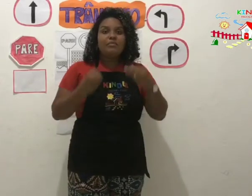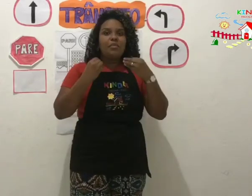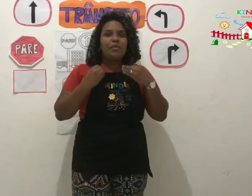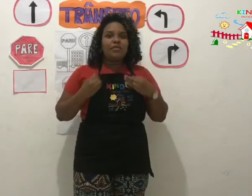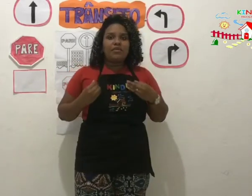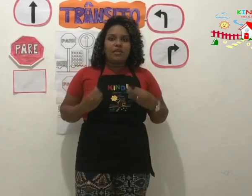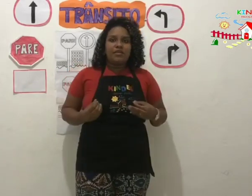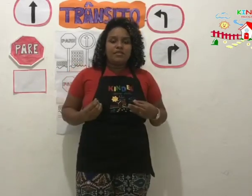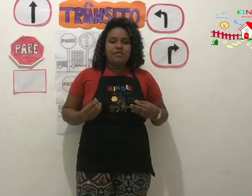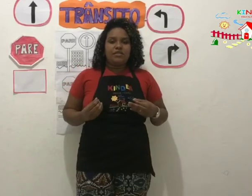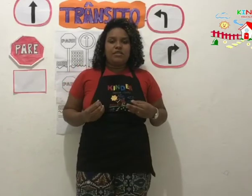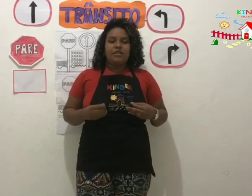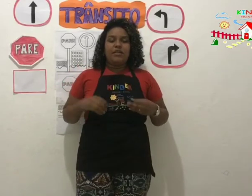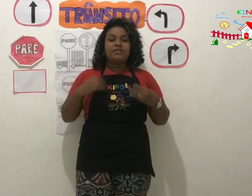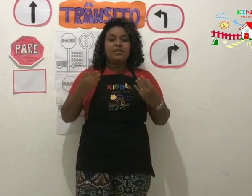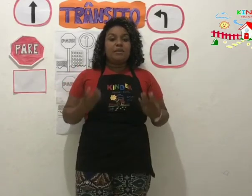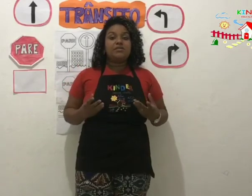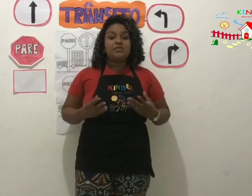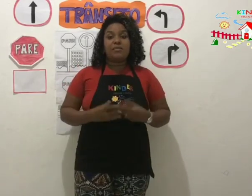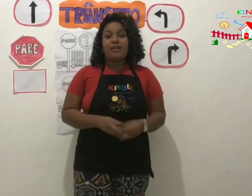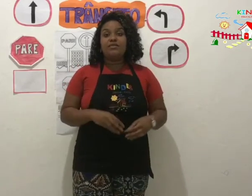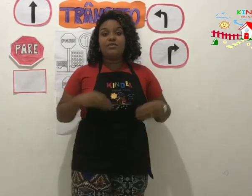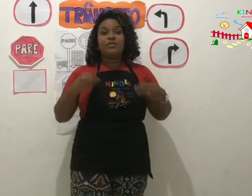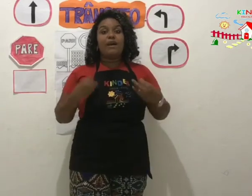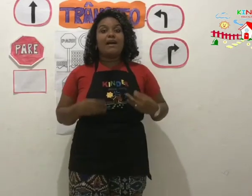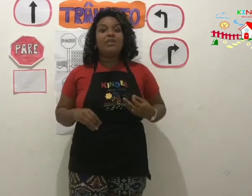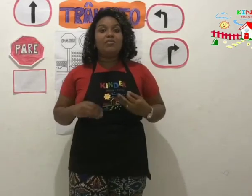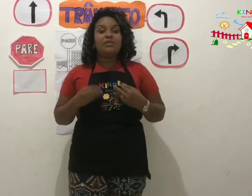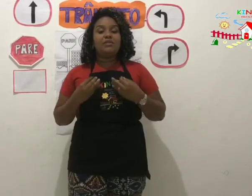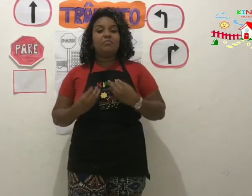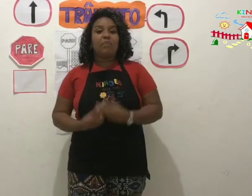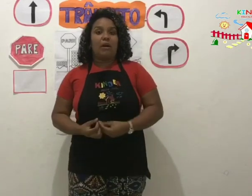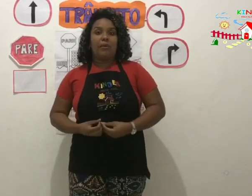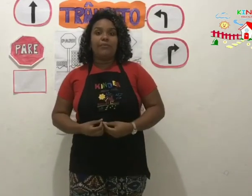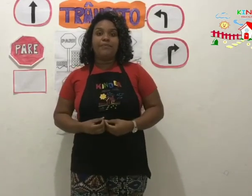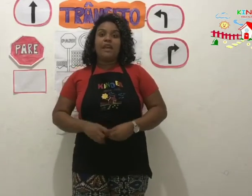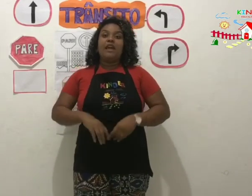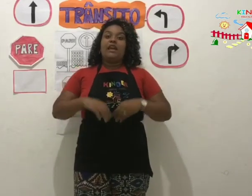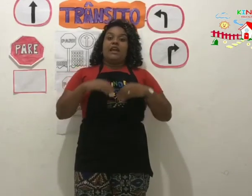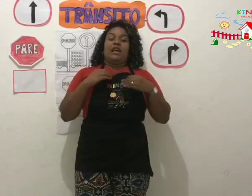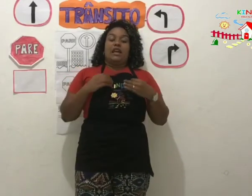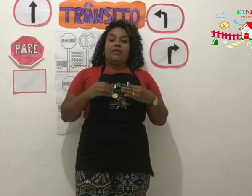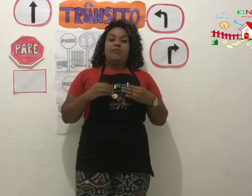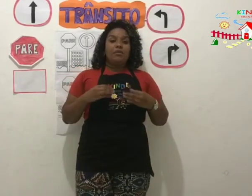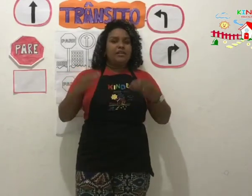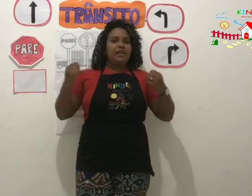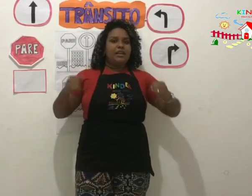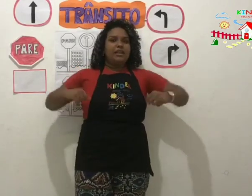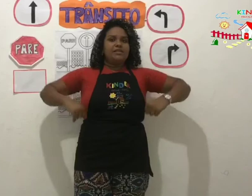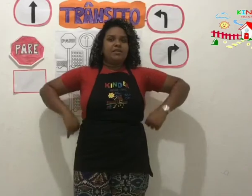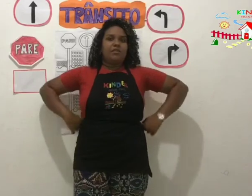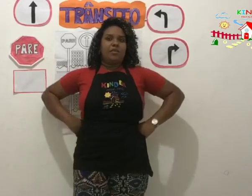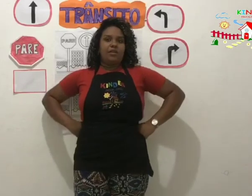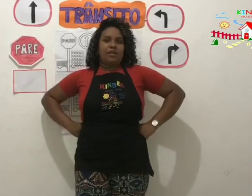importante. Eles também são chamados de guarda municipal. Por que eles são importantes?